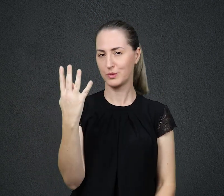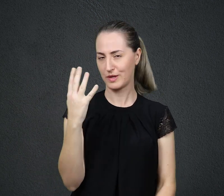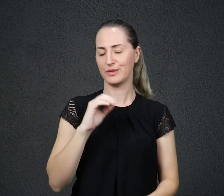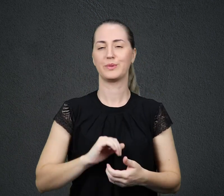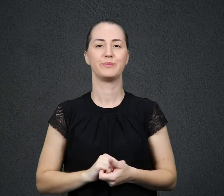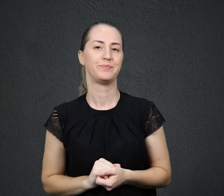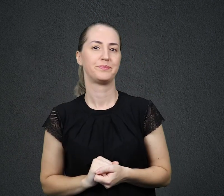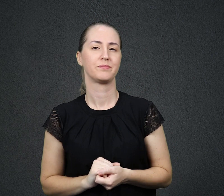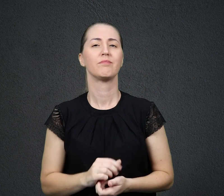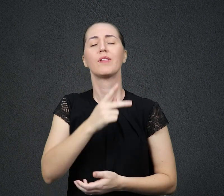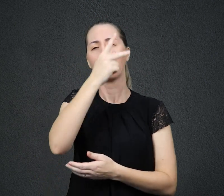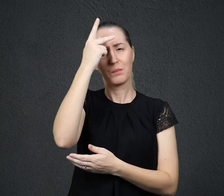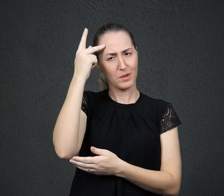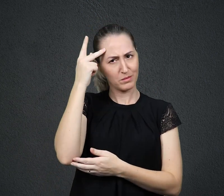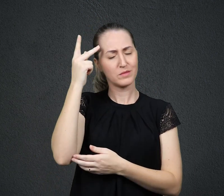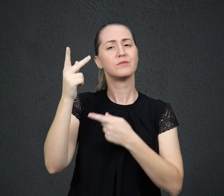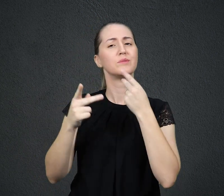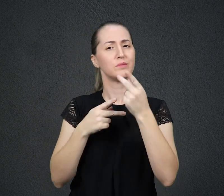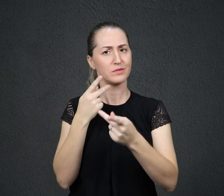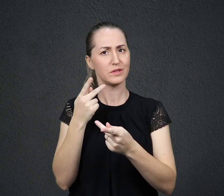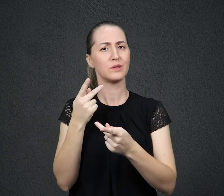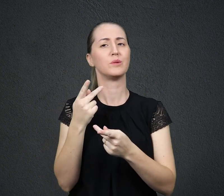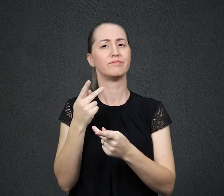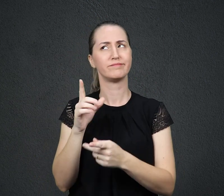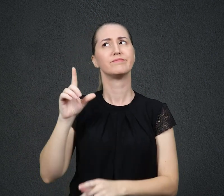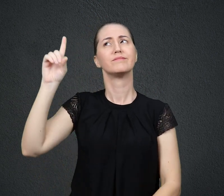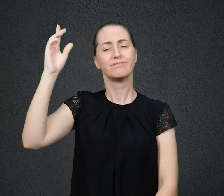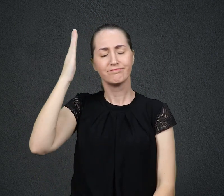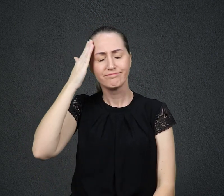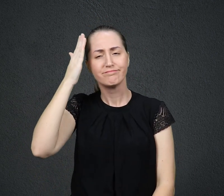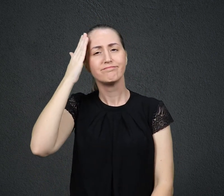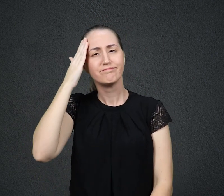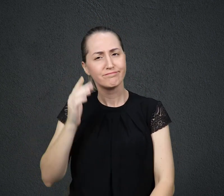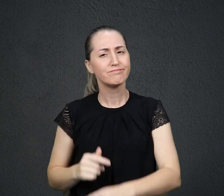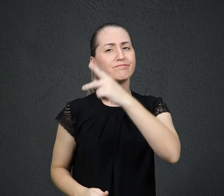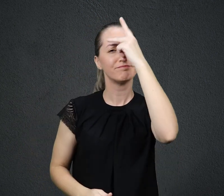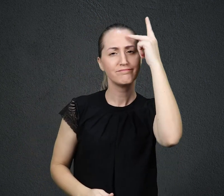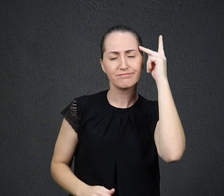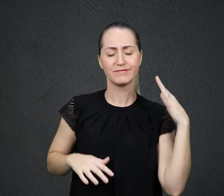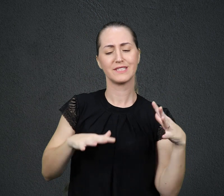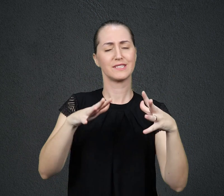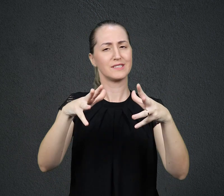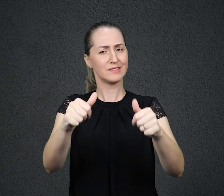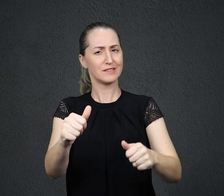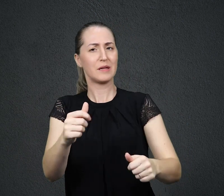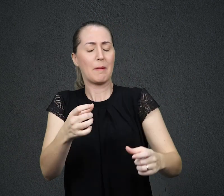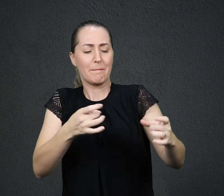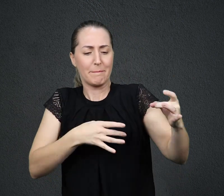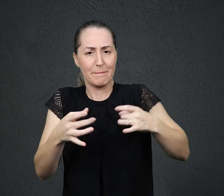medo seria algo tão presente na vida do ser humano que deixou registrado 366 vezes na Bíblia